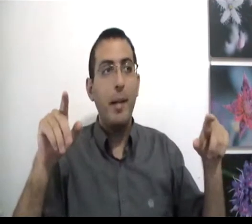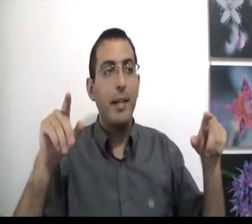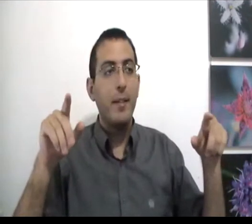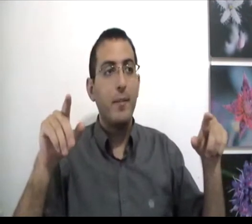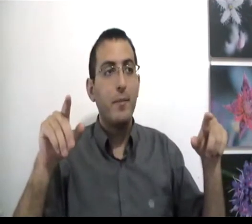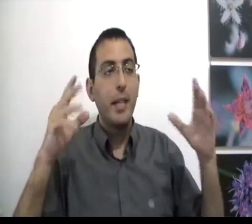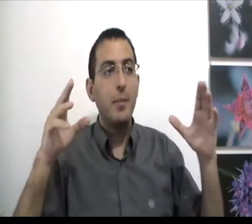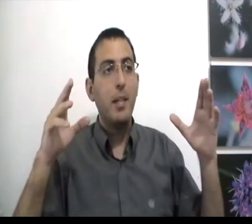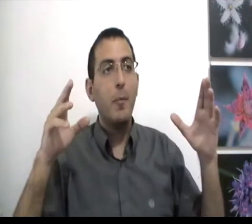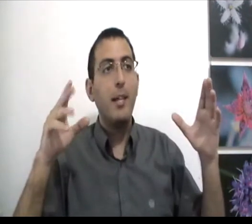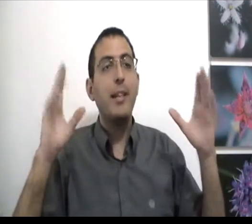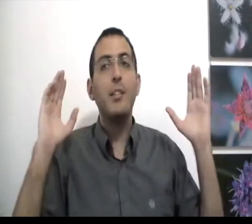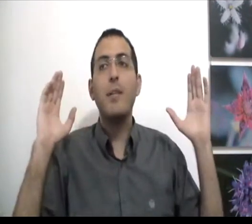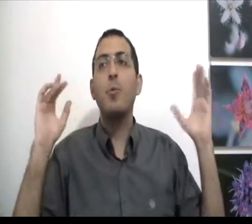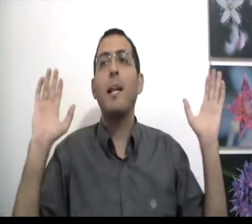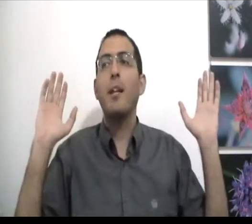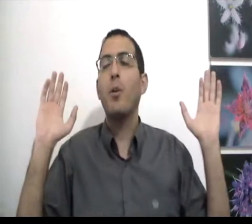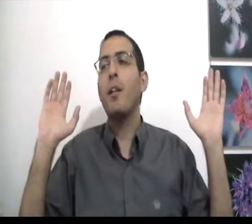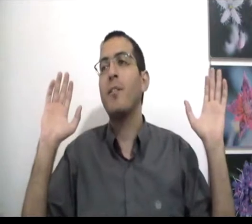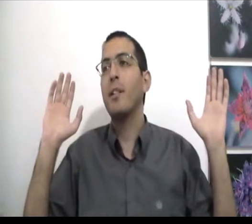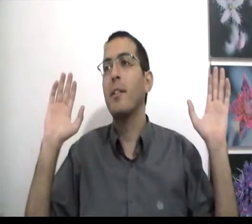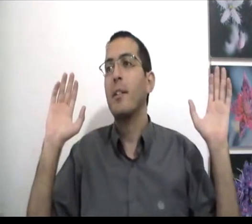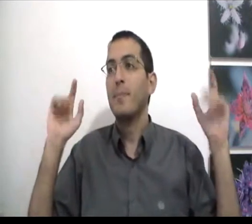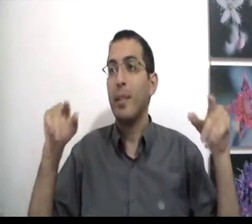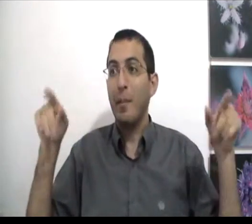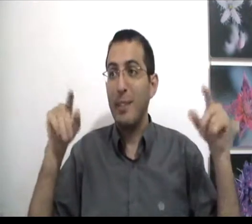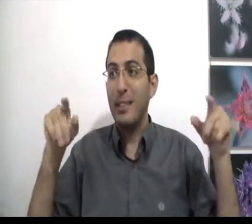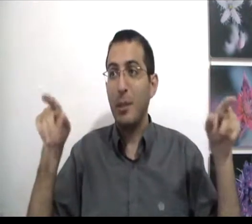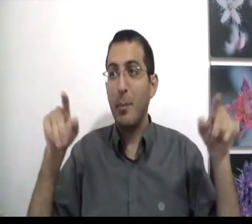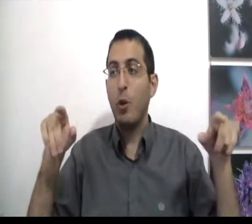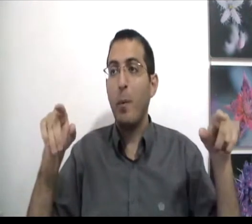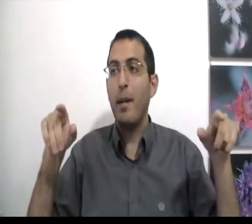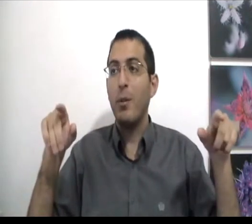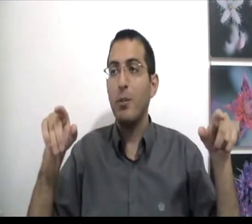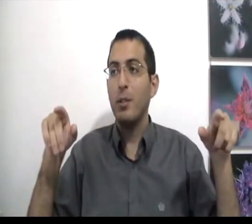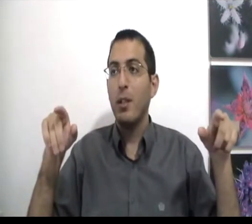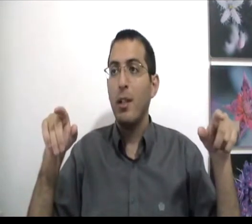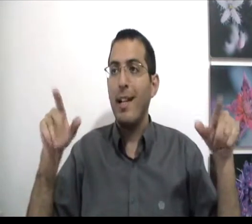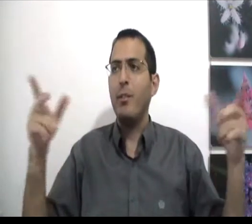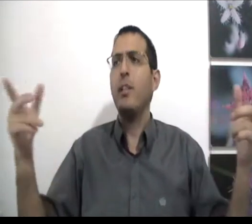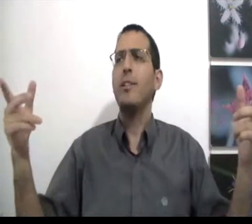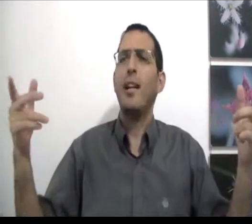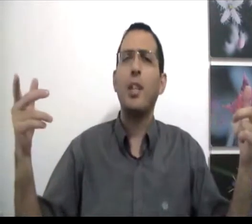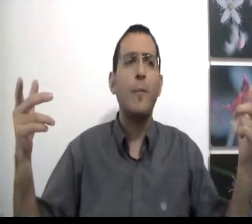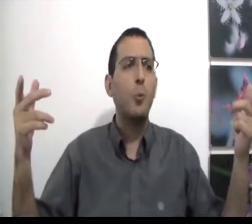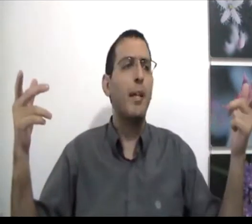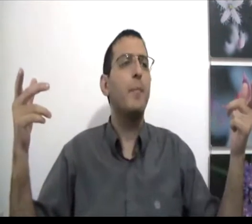בעיה נגיד שבן אדם אומר, השכל שלי מוגבל אני לא יכול להבין אבל בזה עצמו אתה בטוח above 100% איך אתה יודע שסכם שלך מוגבל?